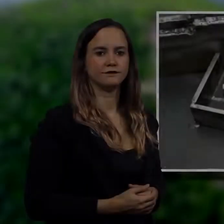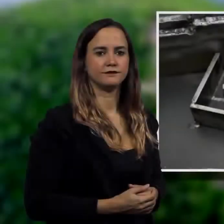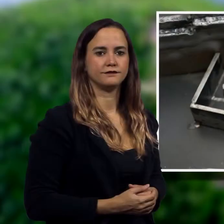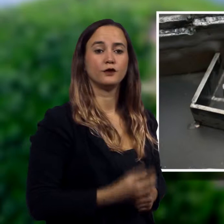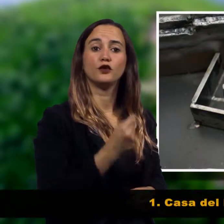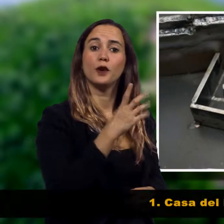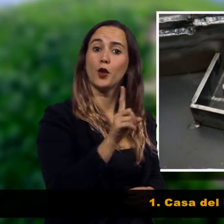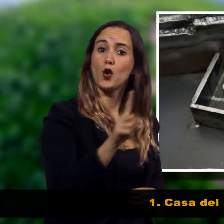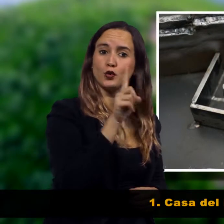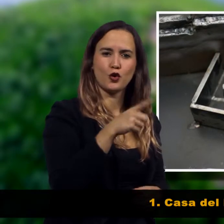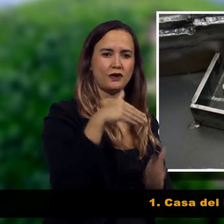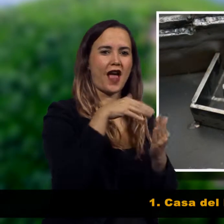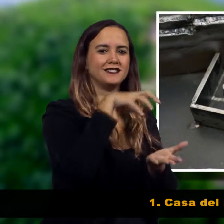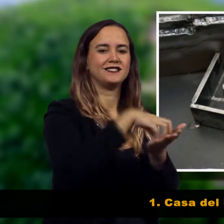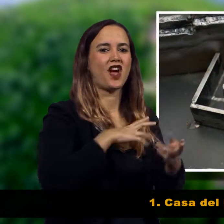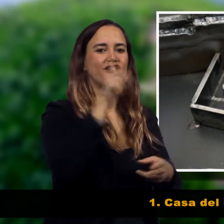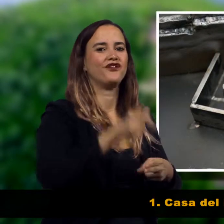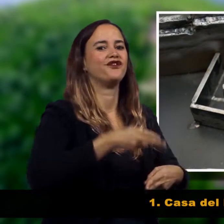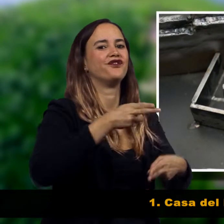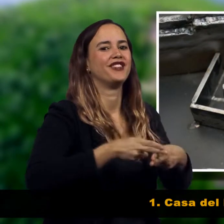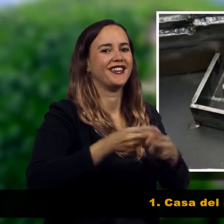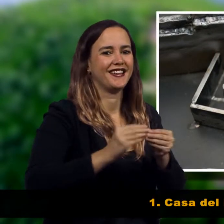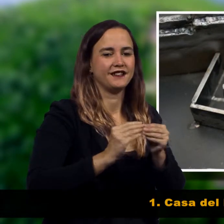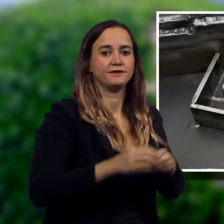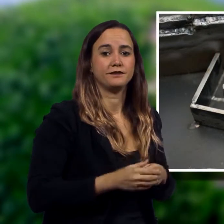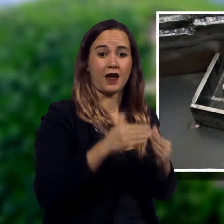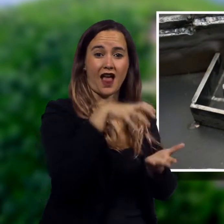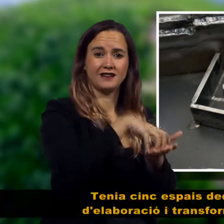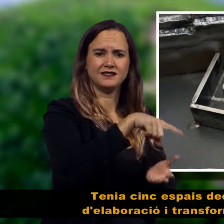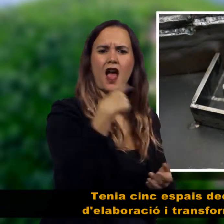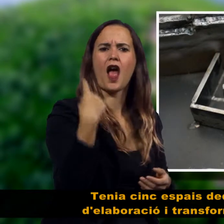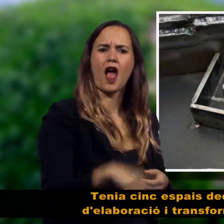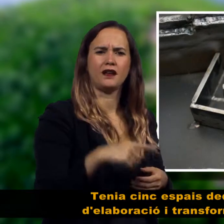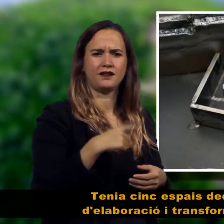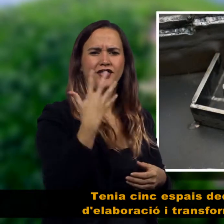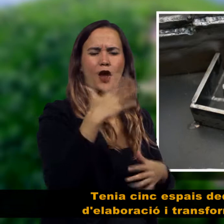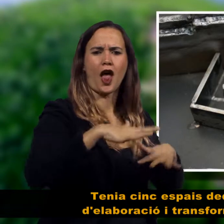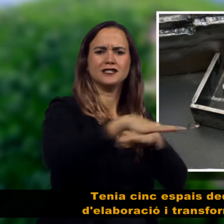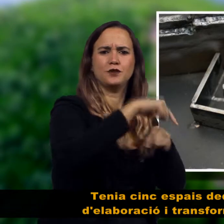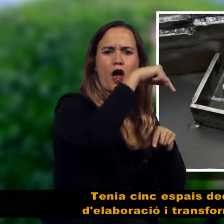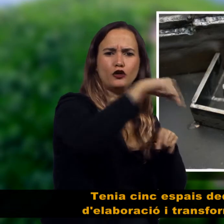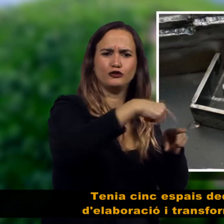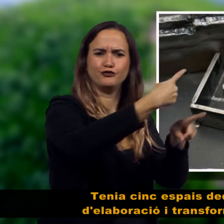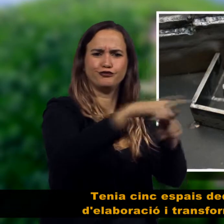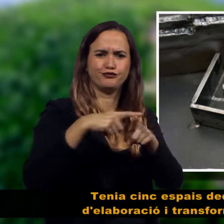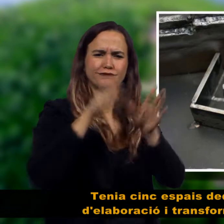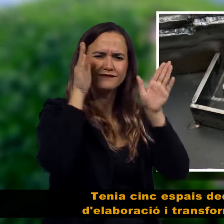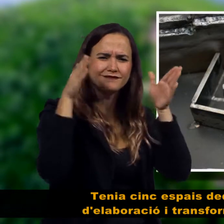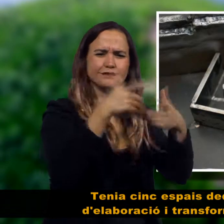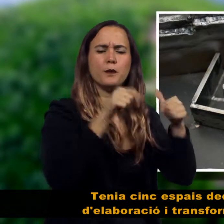1. Casa del Ferrer Tenia 5 espais dedicats al procés d'elaboració i transformació del metall,